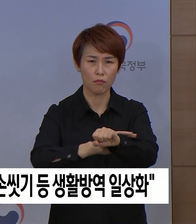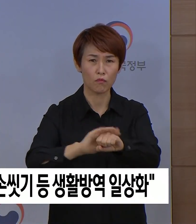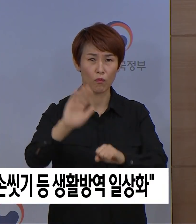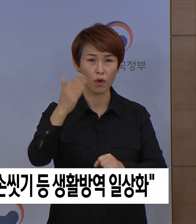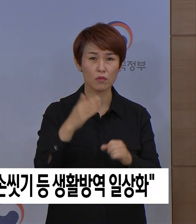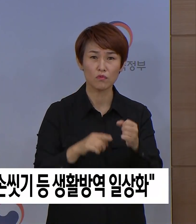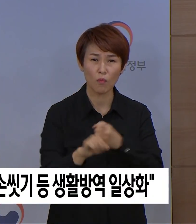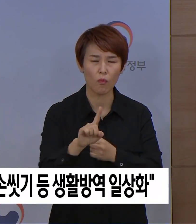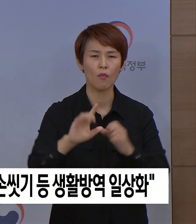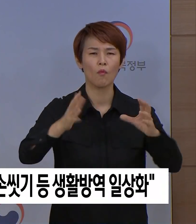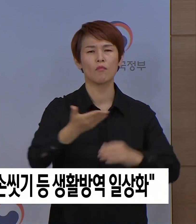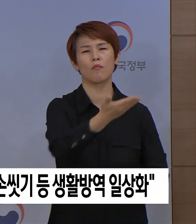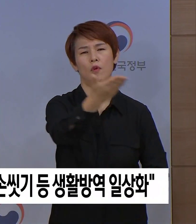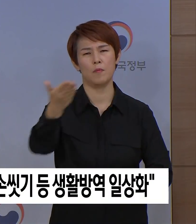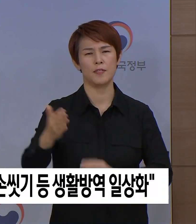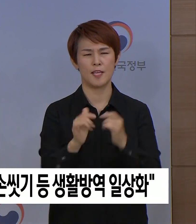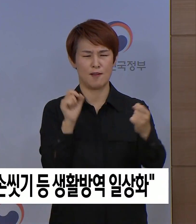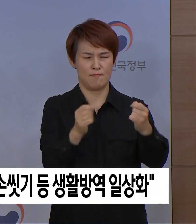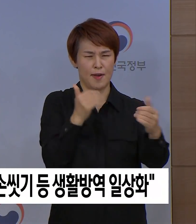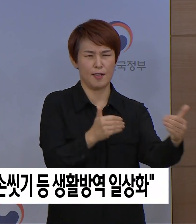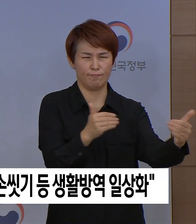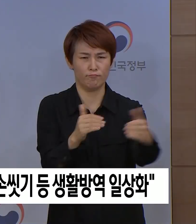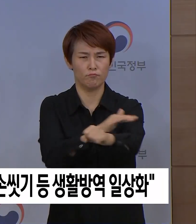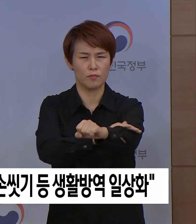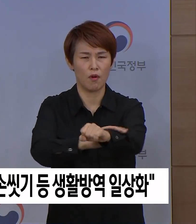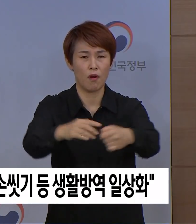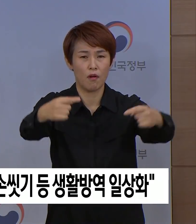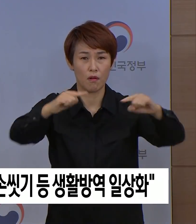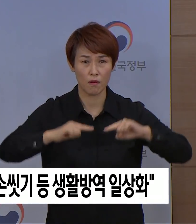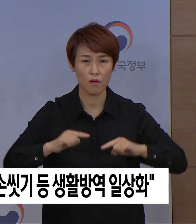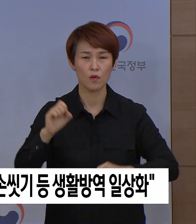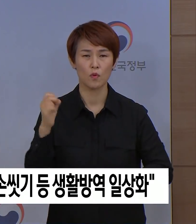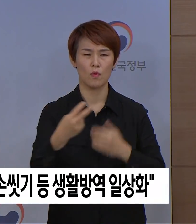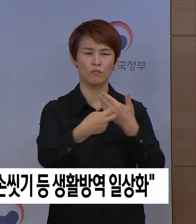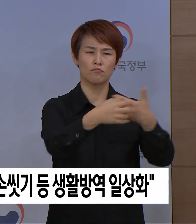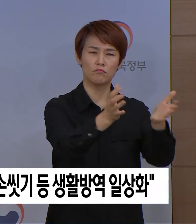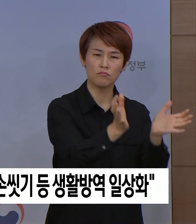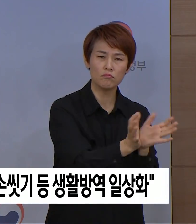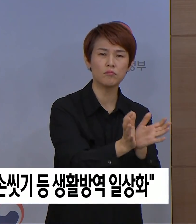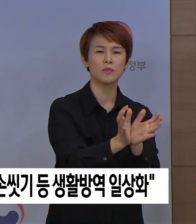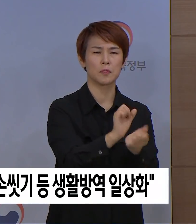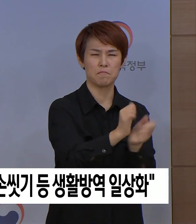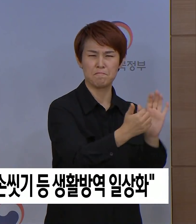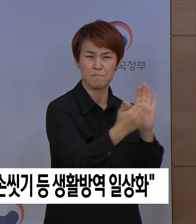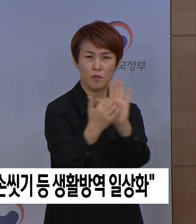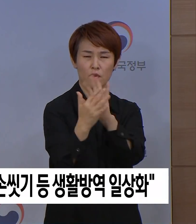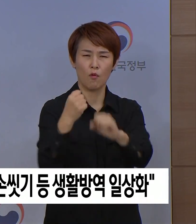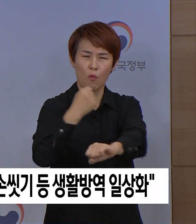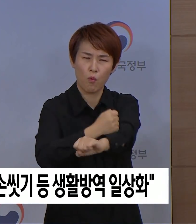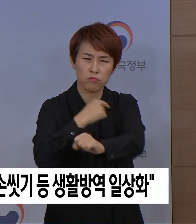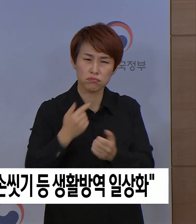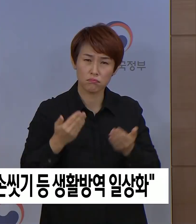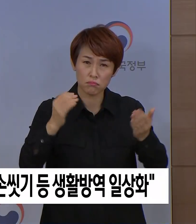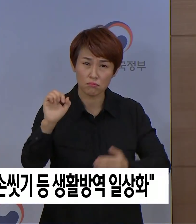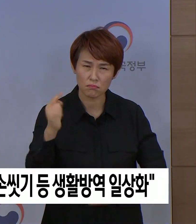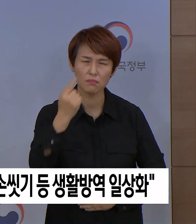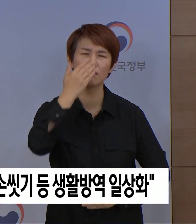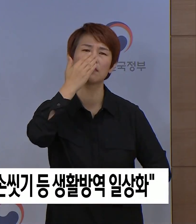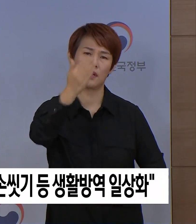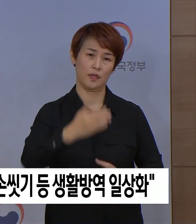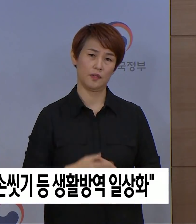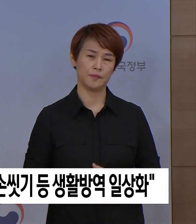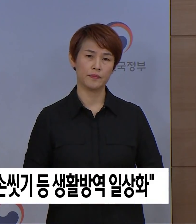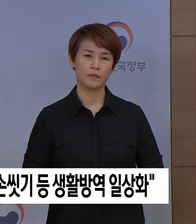여러분의 적극적인 사회적 그리두기 참여와 의료인들과 방역관계자들의 노고와 희생이 있었기 때문입니다.